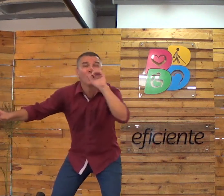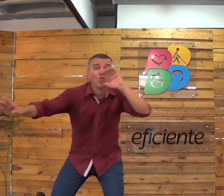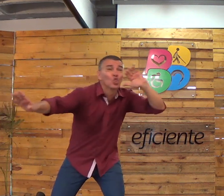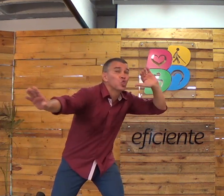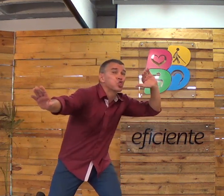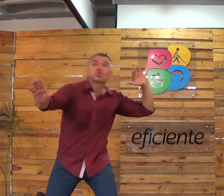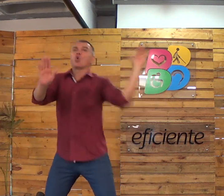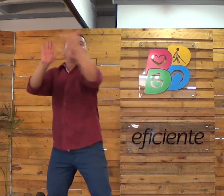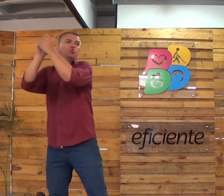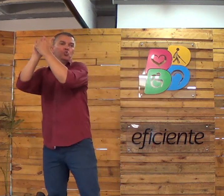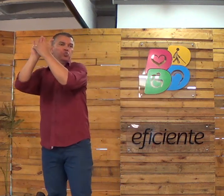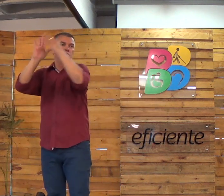Olha só.